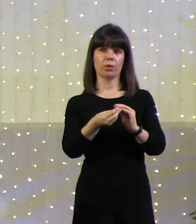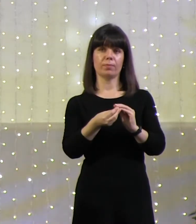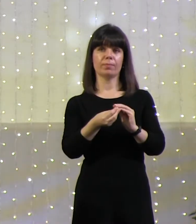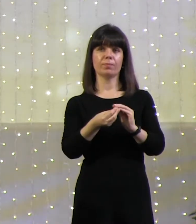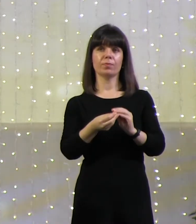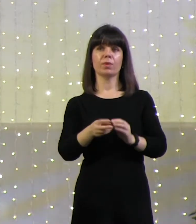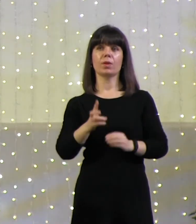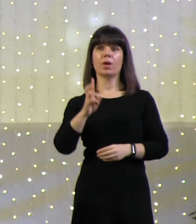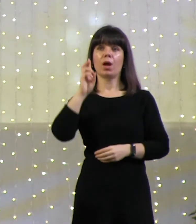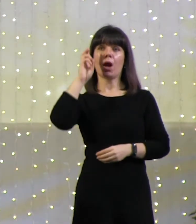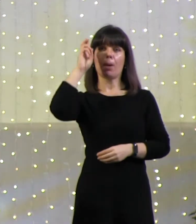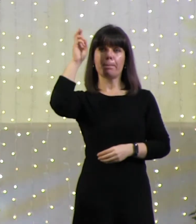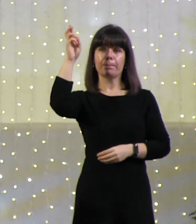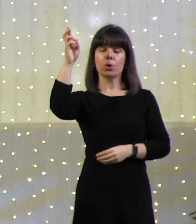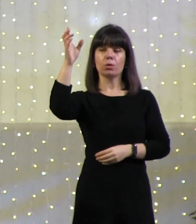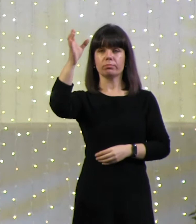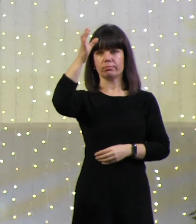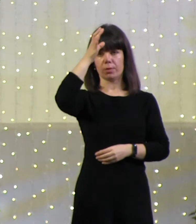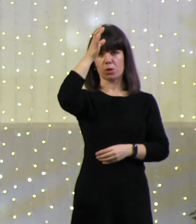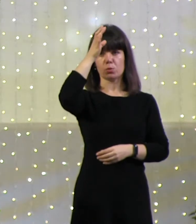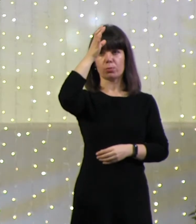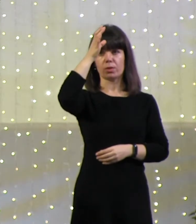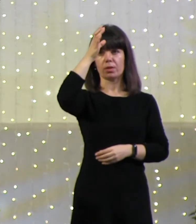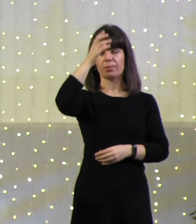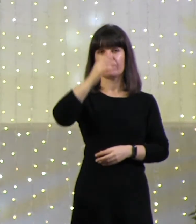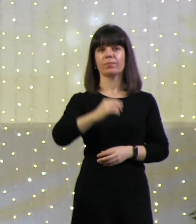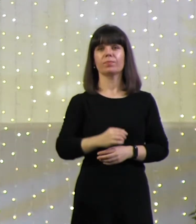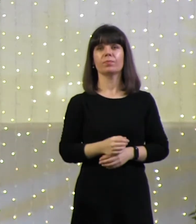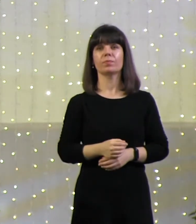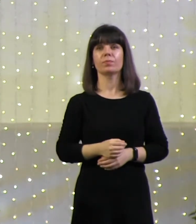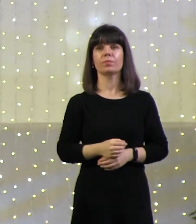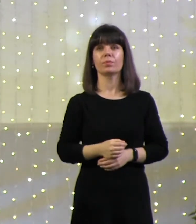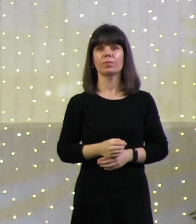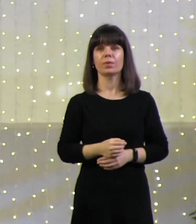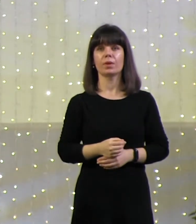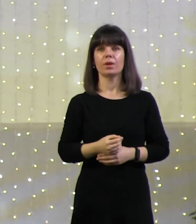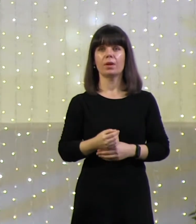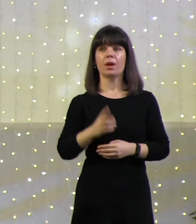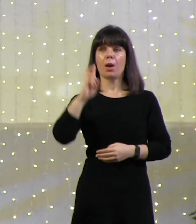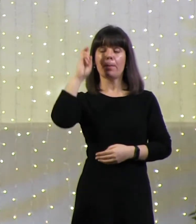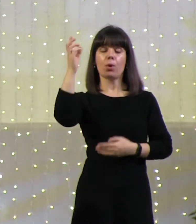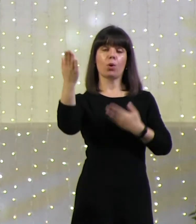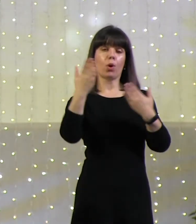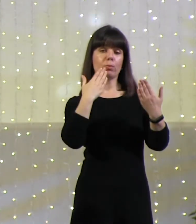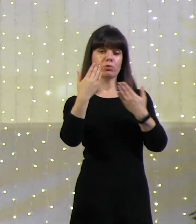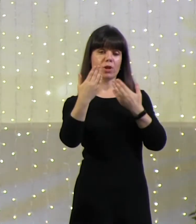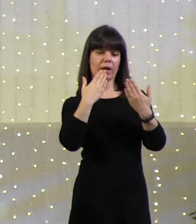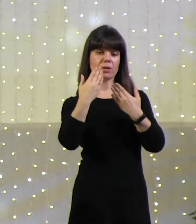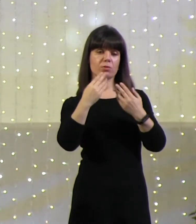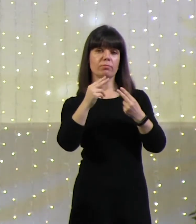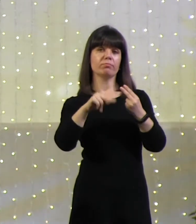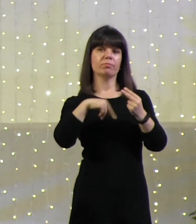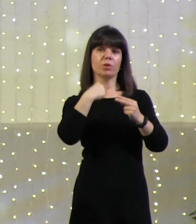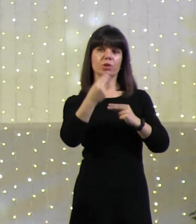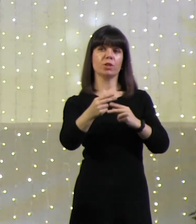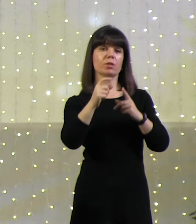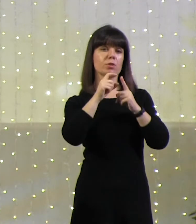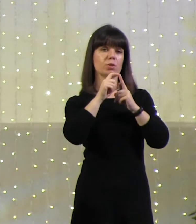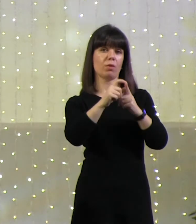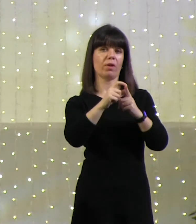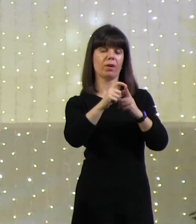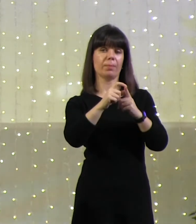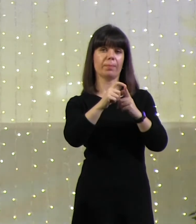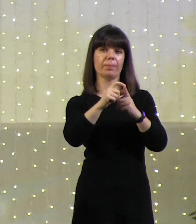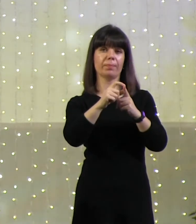Бог существо разумное. и общается посредством четких сформулированных слов.